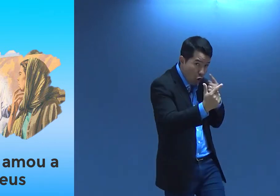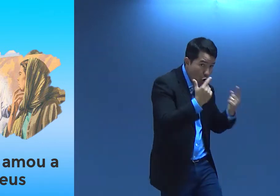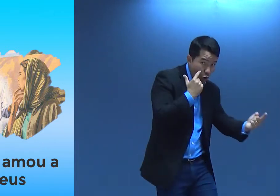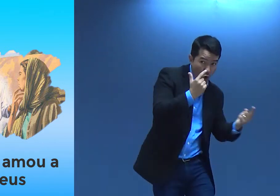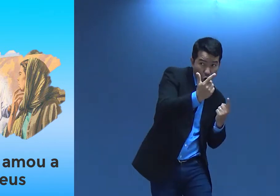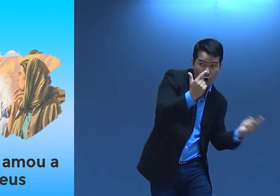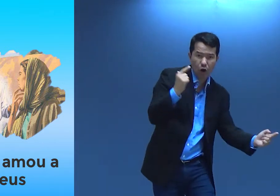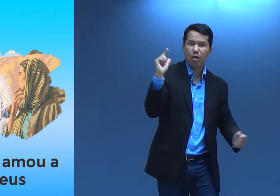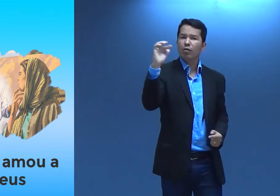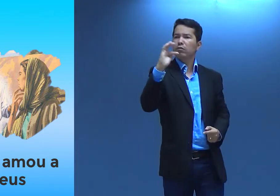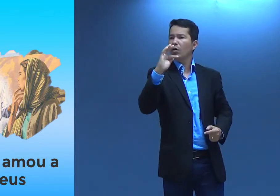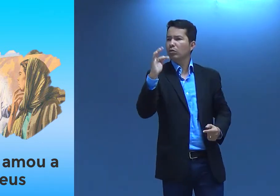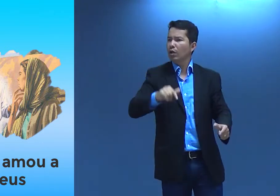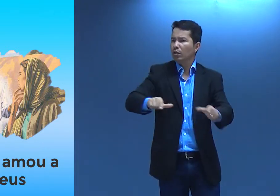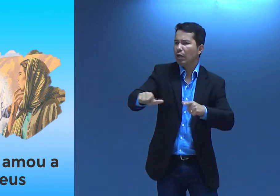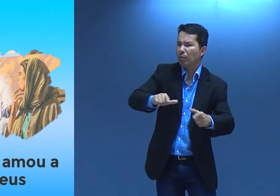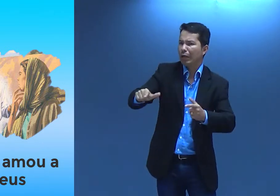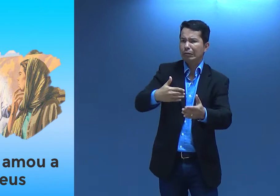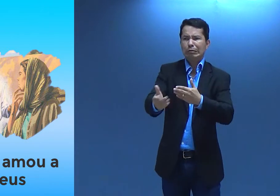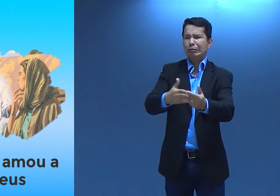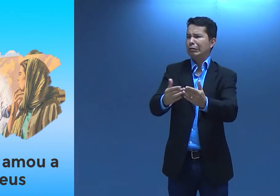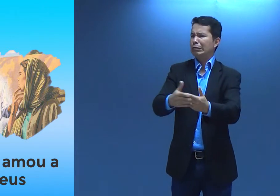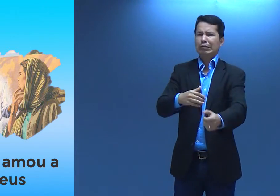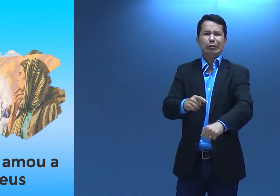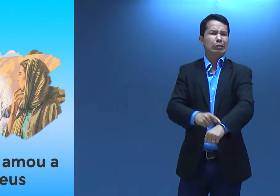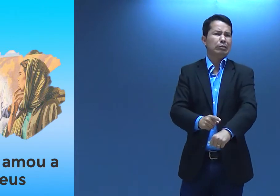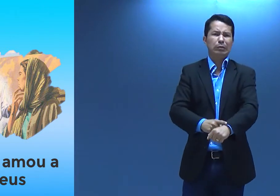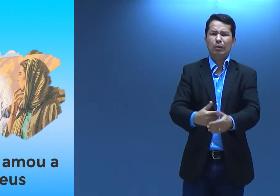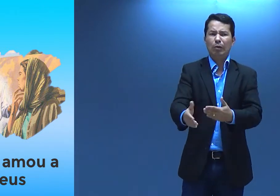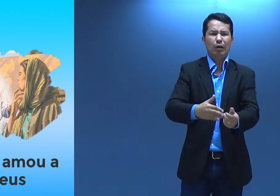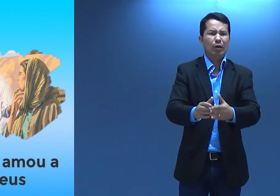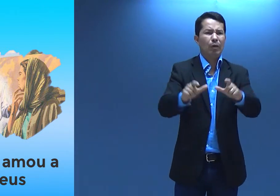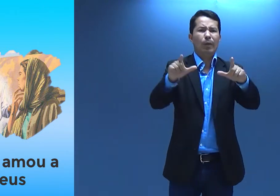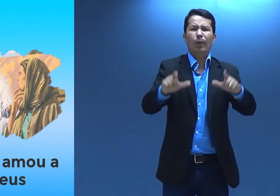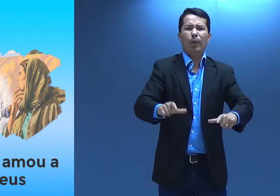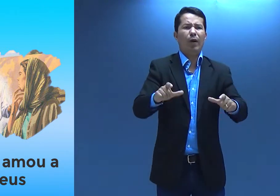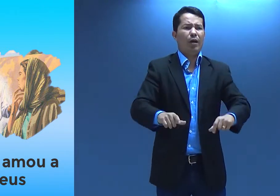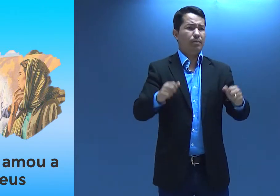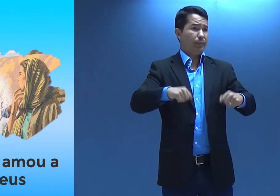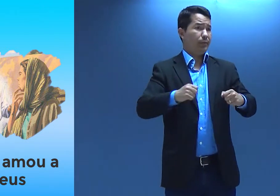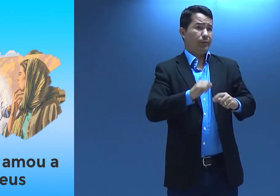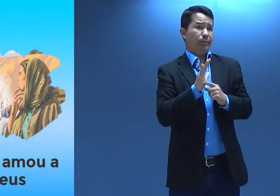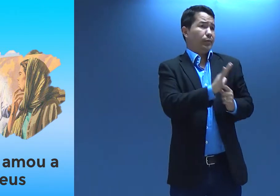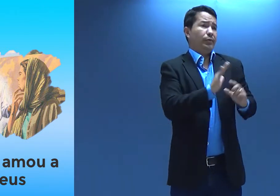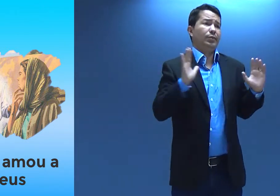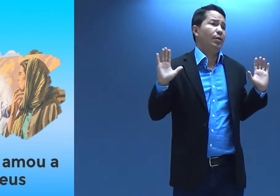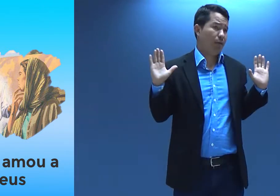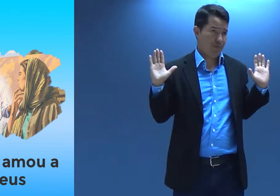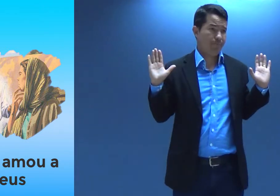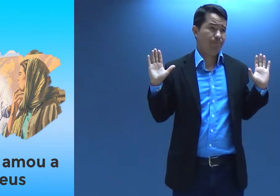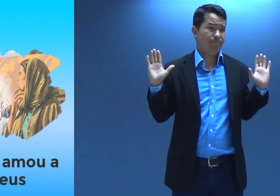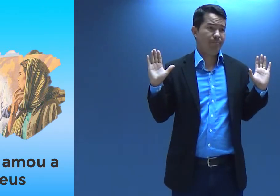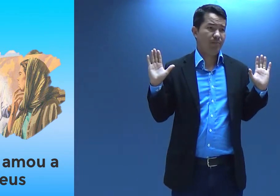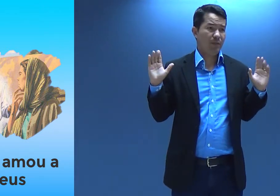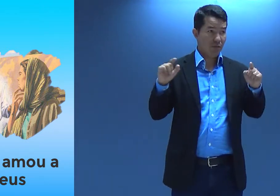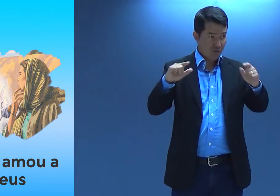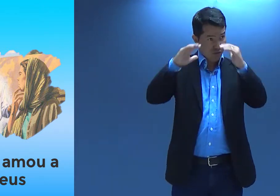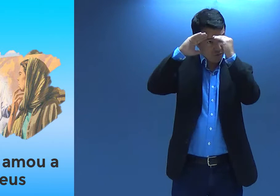ama você, tá? Na faculdade, no trabalho. Gente, qualquer lugar, em qualquer lugar, você precisa estar mostrando Jesus.